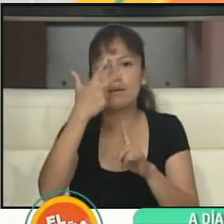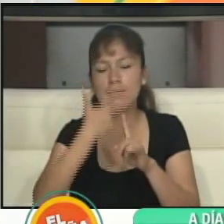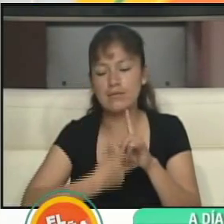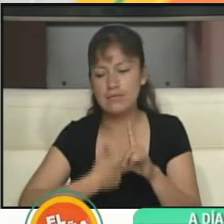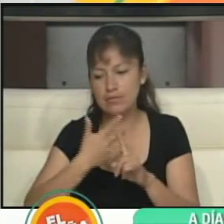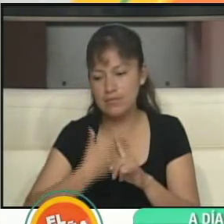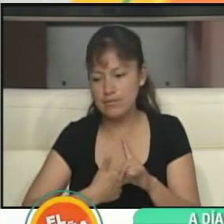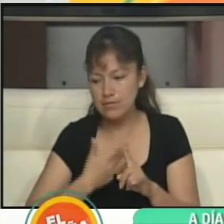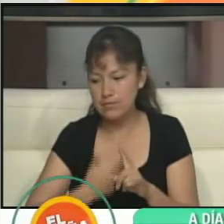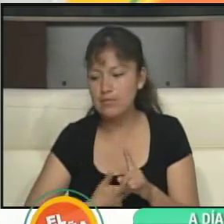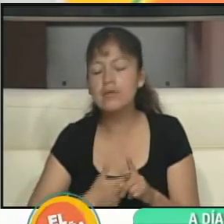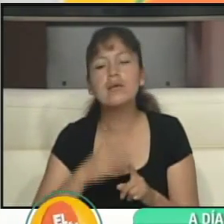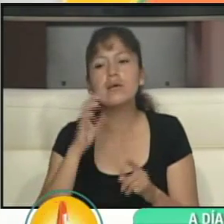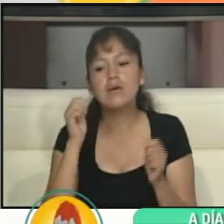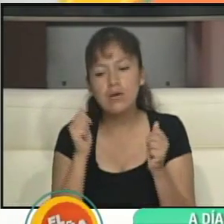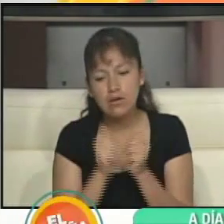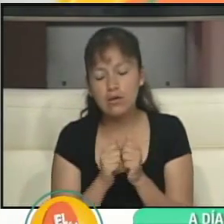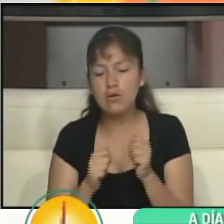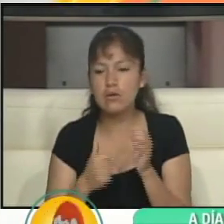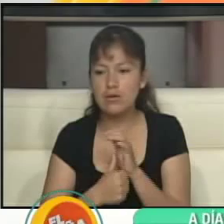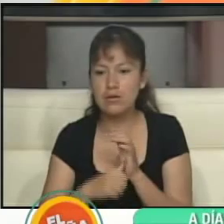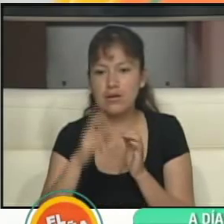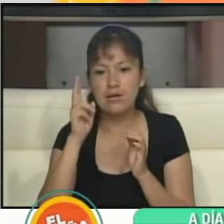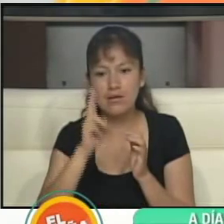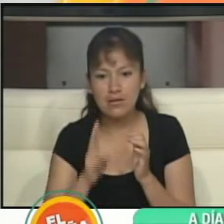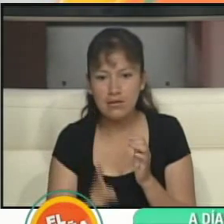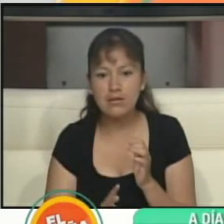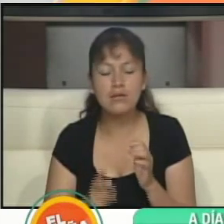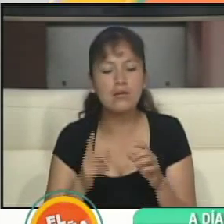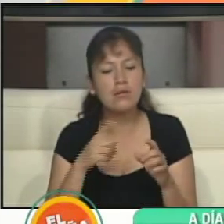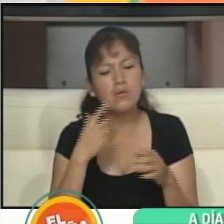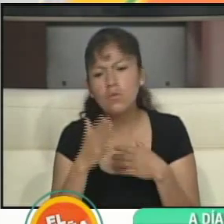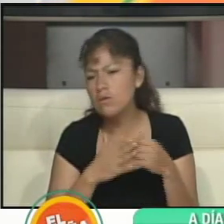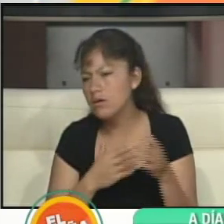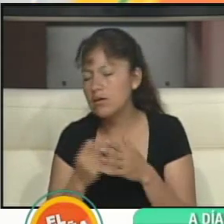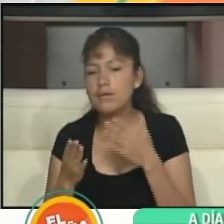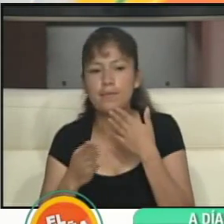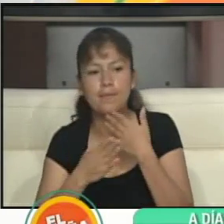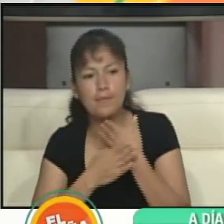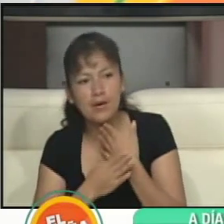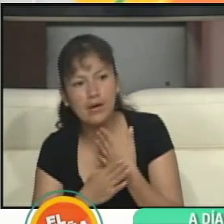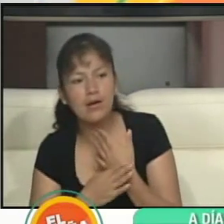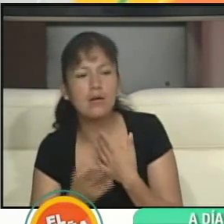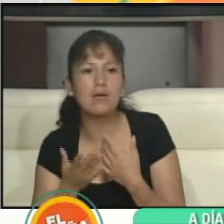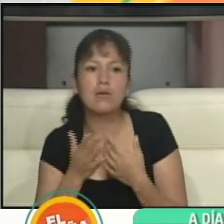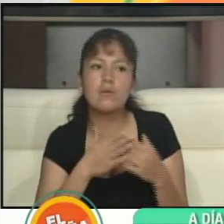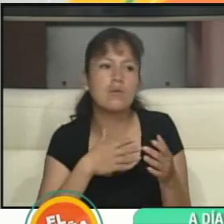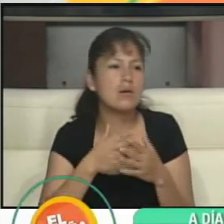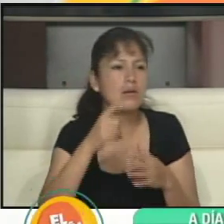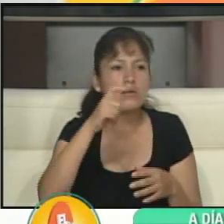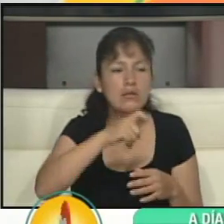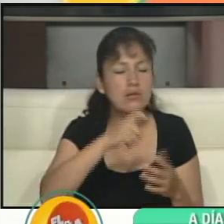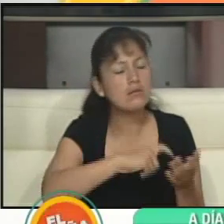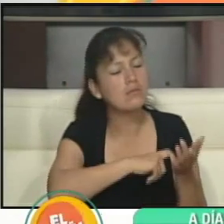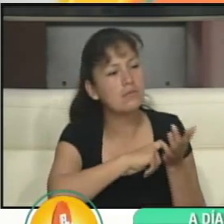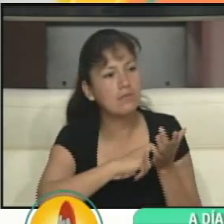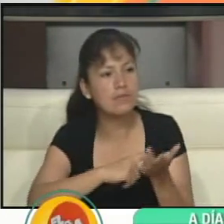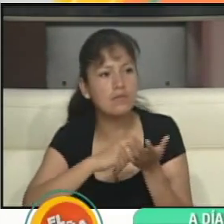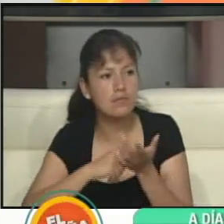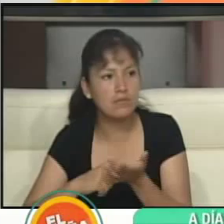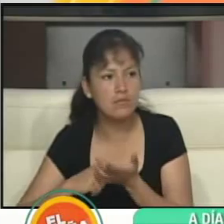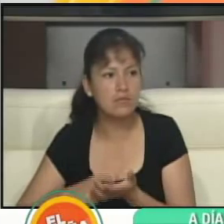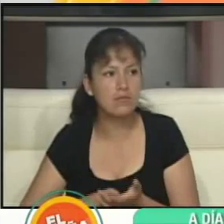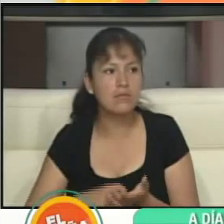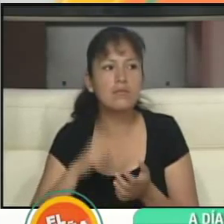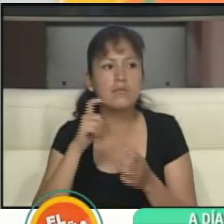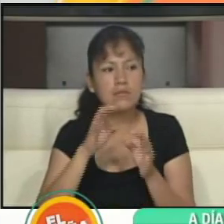tienes que estar manejando junto con la cédula de identidad para algunas transacciones bancarias y todo eso. Entonces es imprescindible de que tienen que entregarnos el